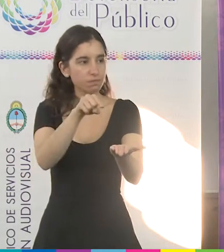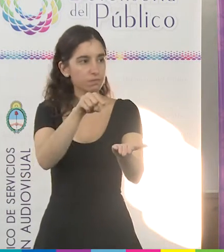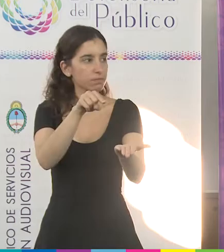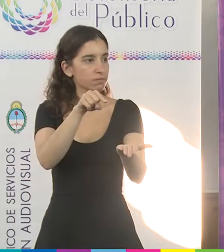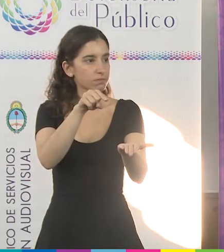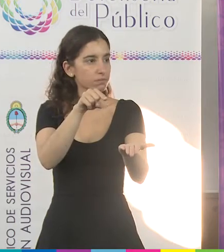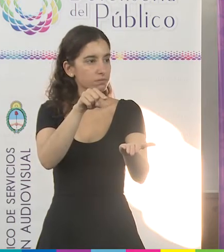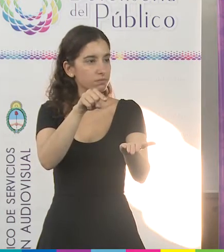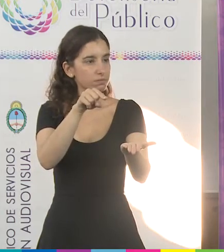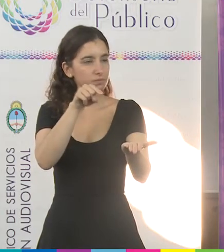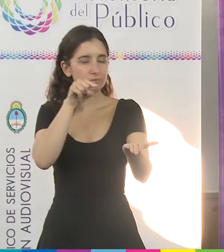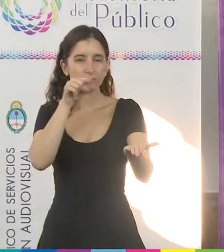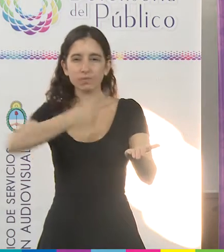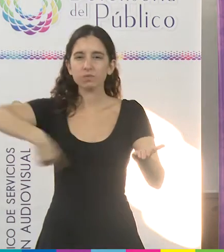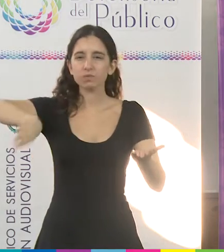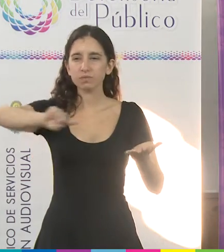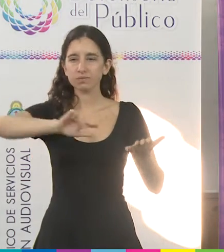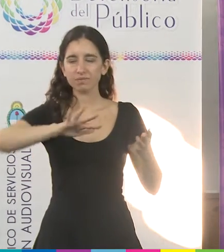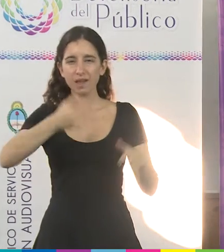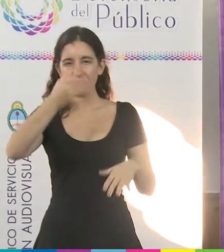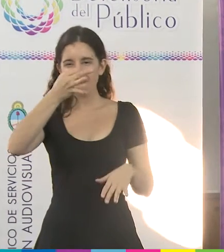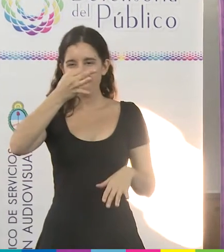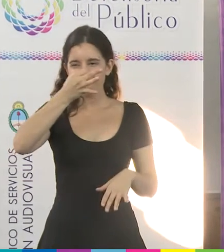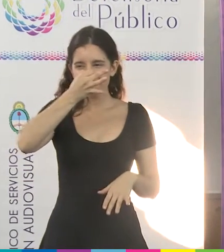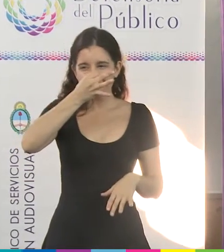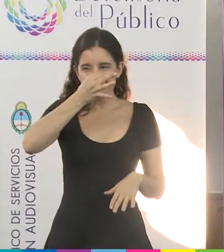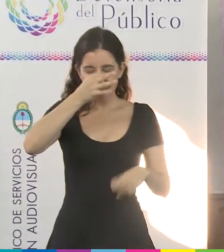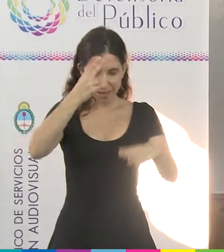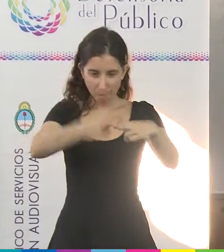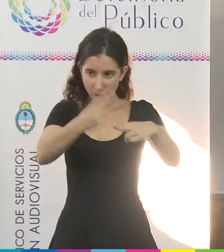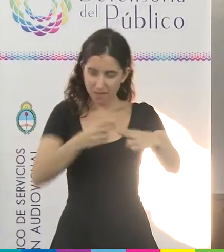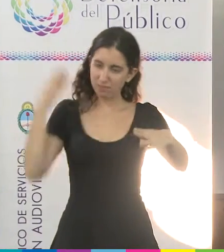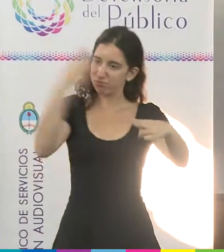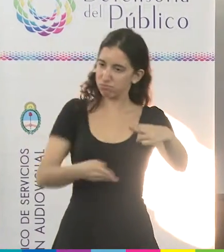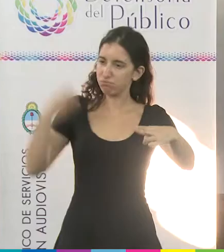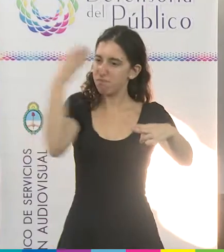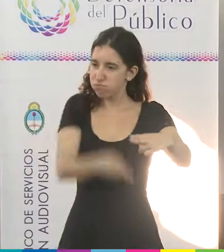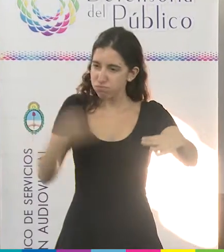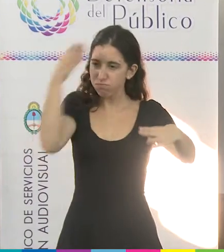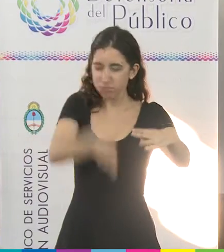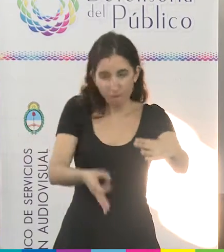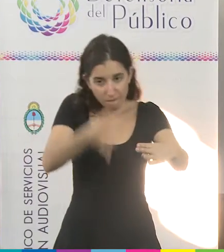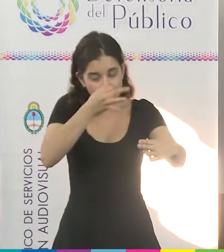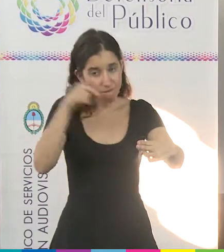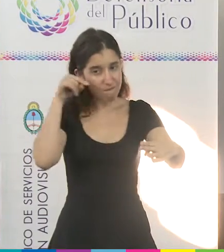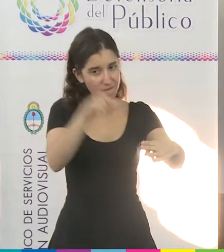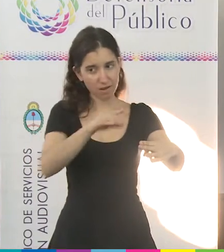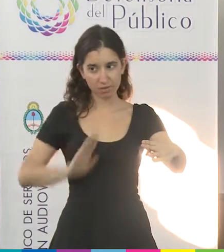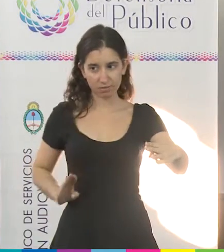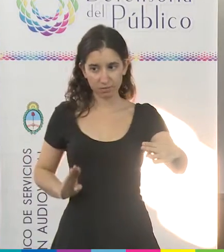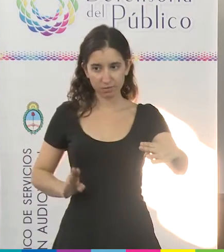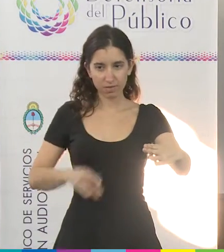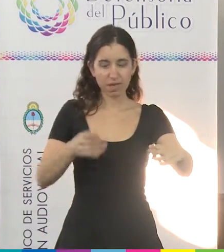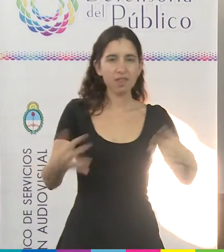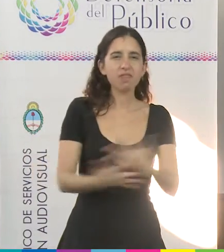Llevamos aproximadamente 20 plazas ininterrumpidas. plazas con